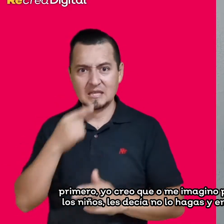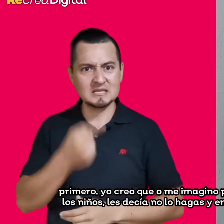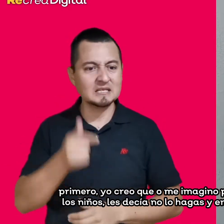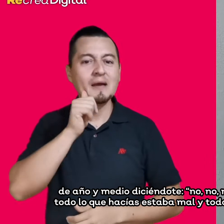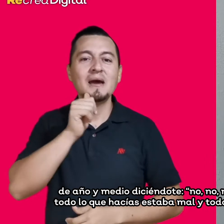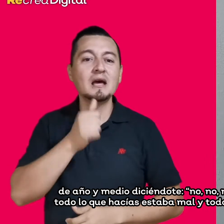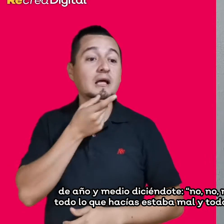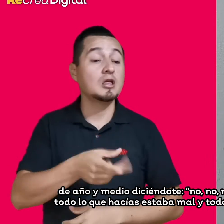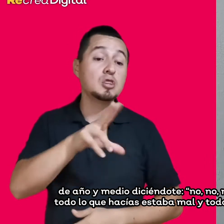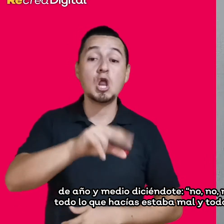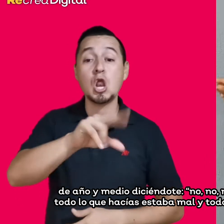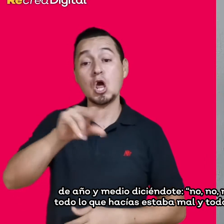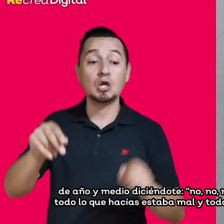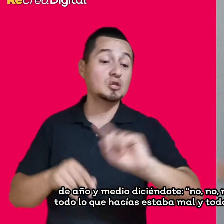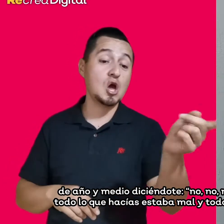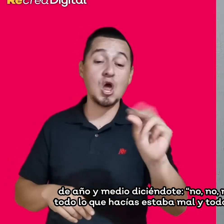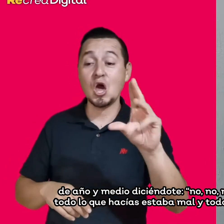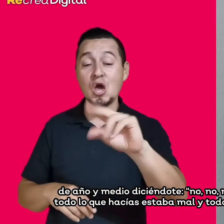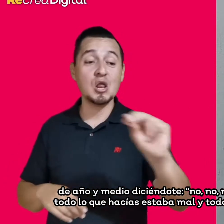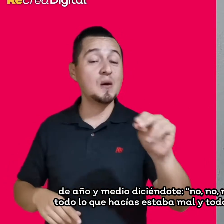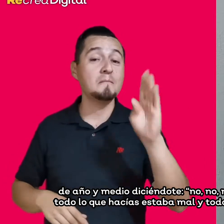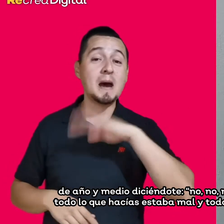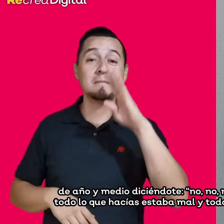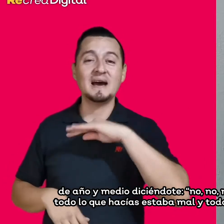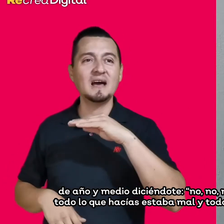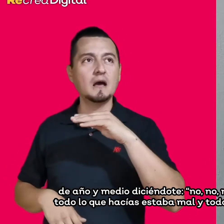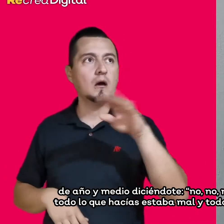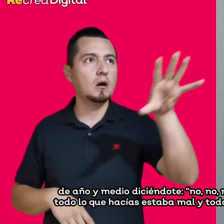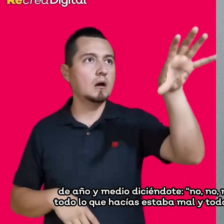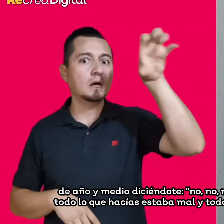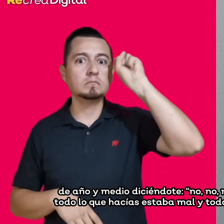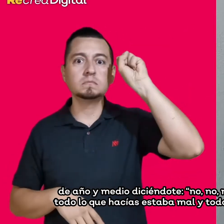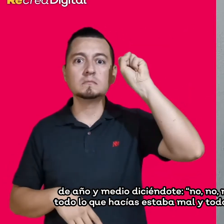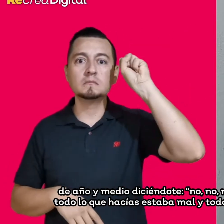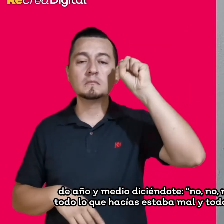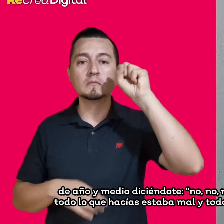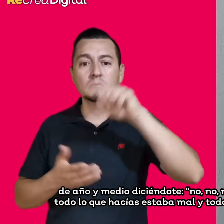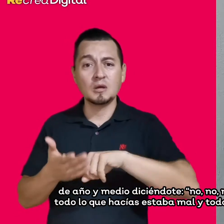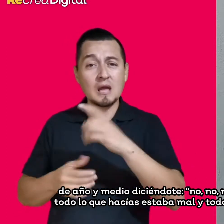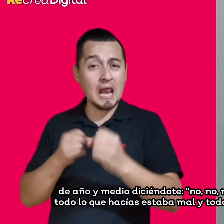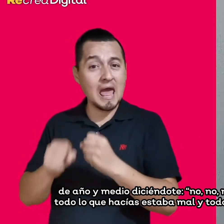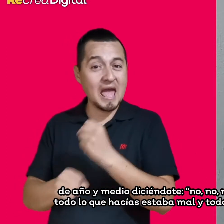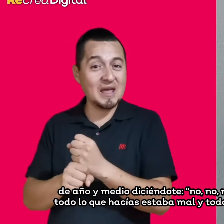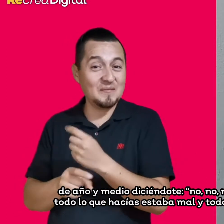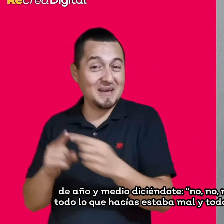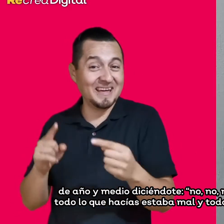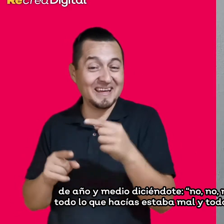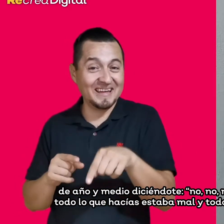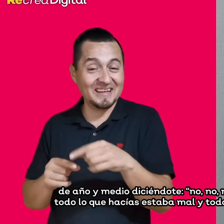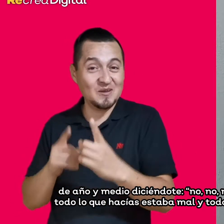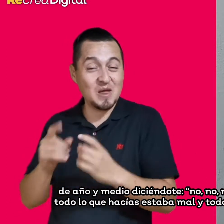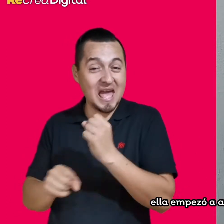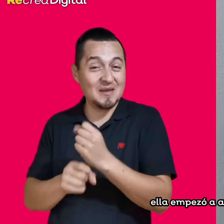de año y medio diciéndote no, no, no, todo el día. Todo estaba mal, todo lo que hacías estaba mal y todo era no. Pero así desde